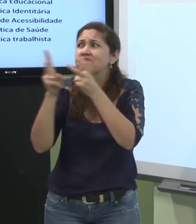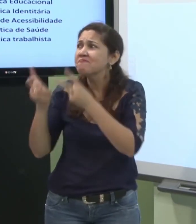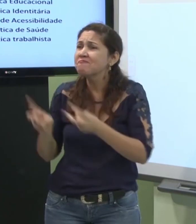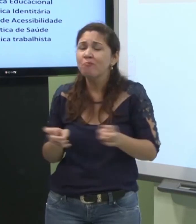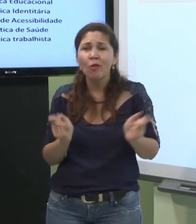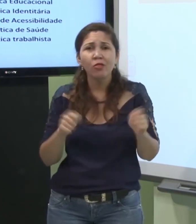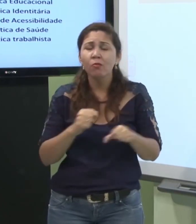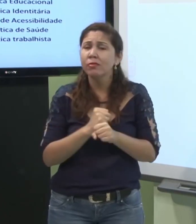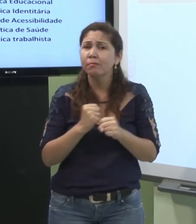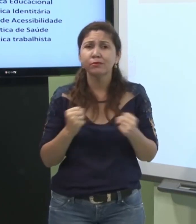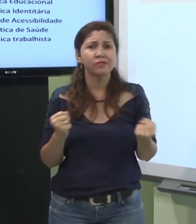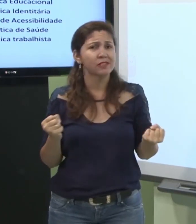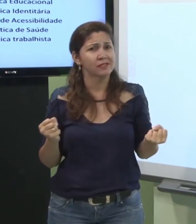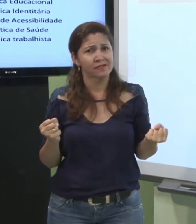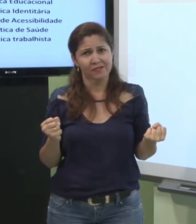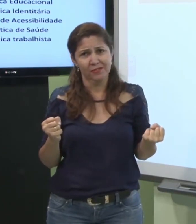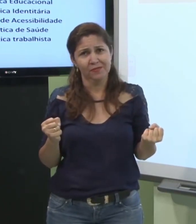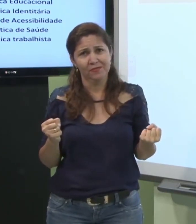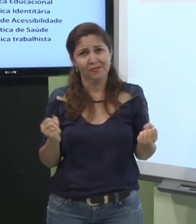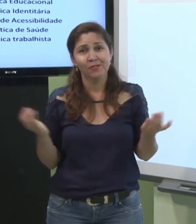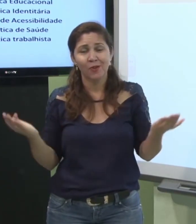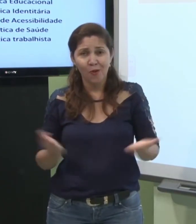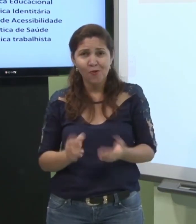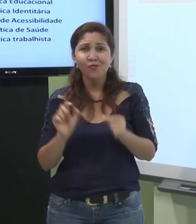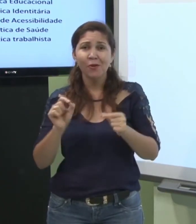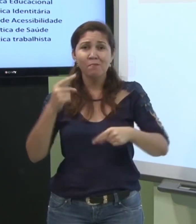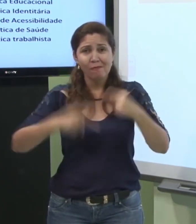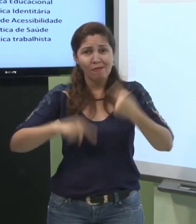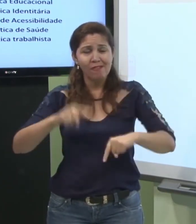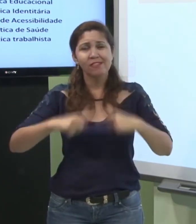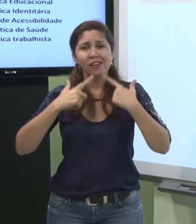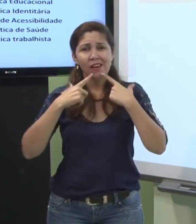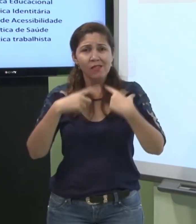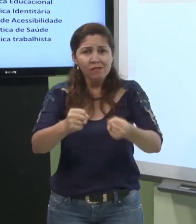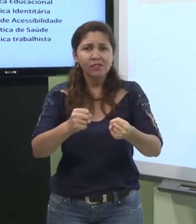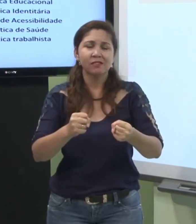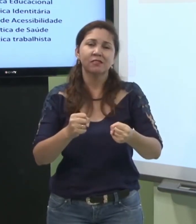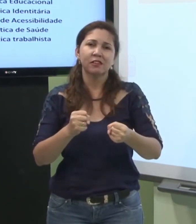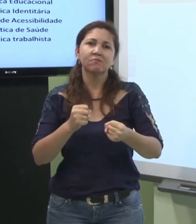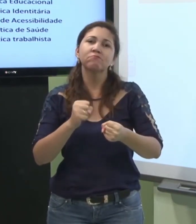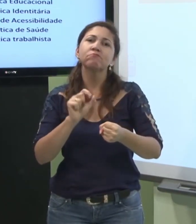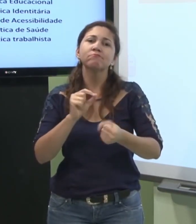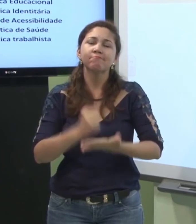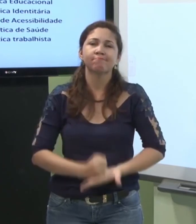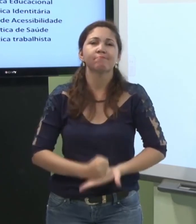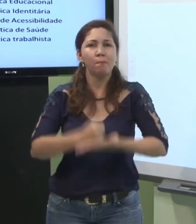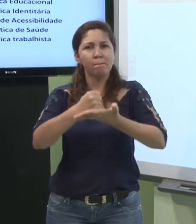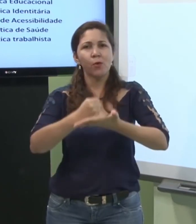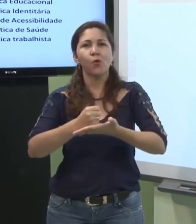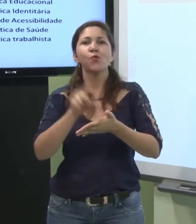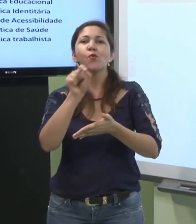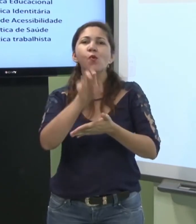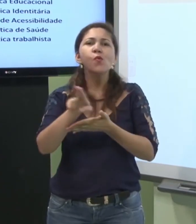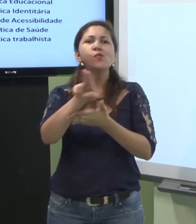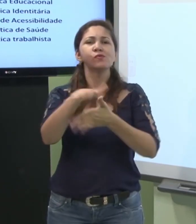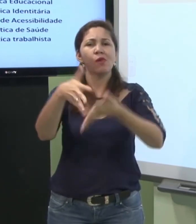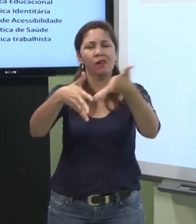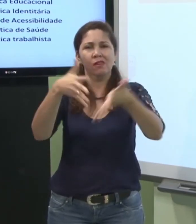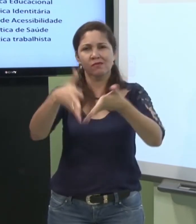os surdos eles não conseguem perceber internalizar nada do mundo se não for mediante a língua de